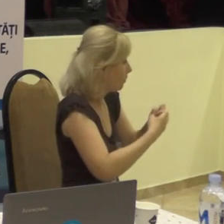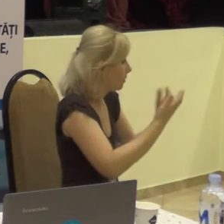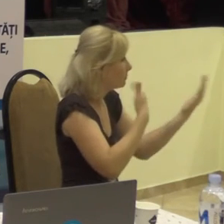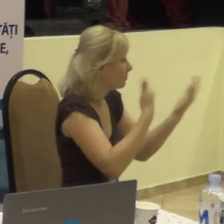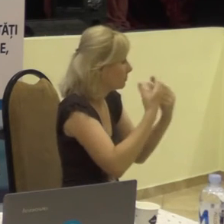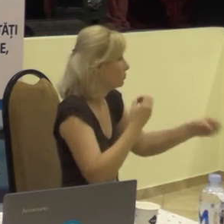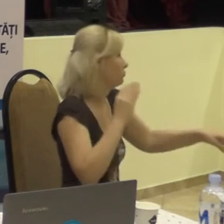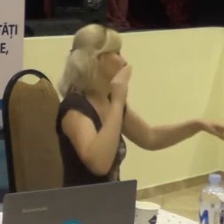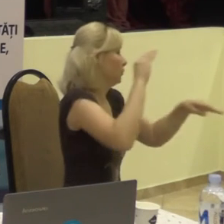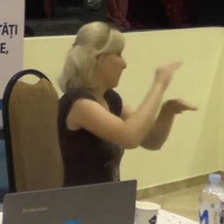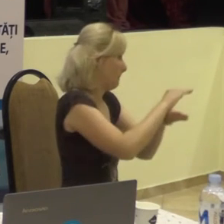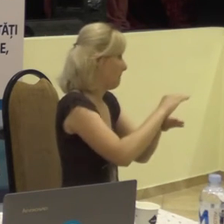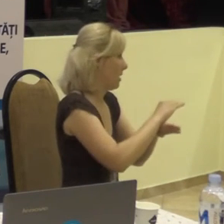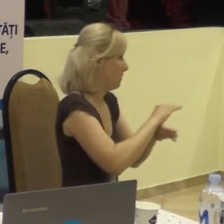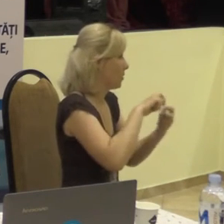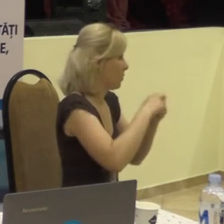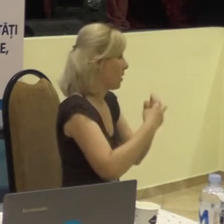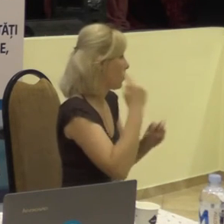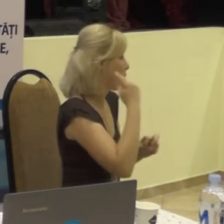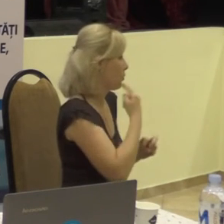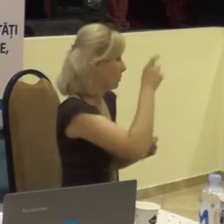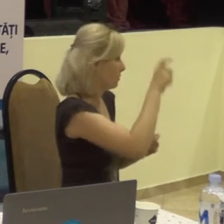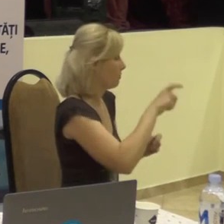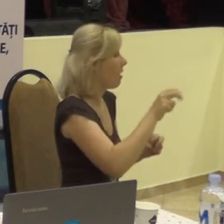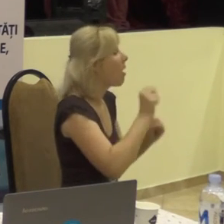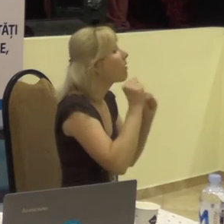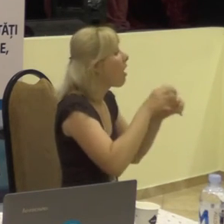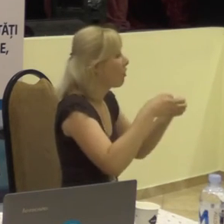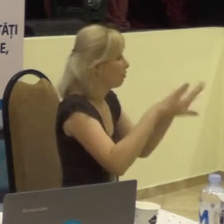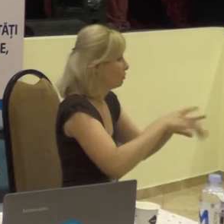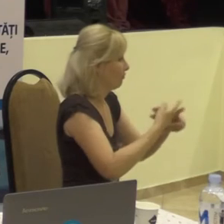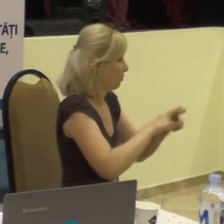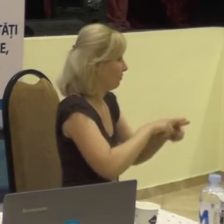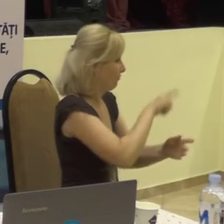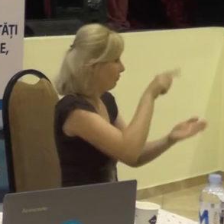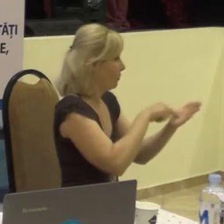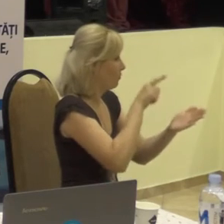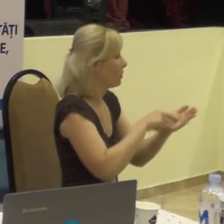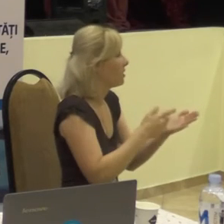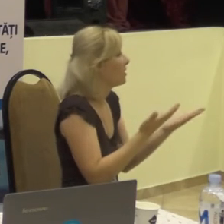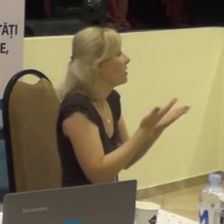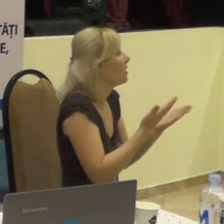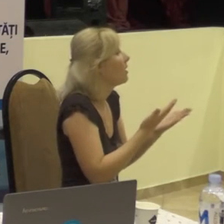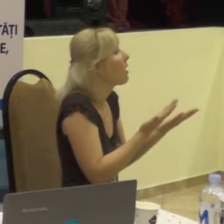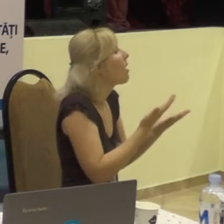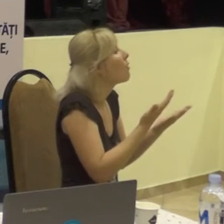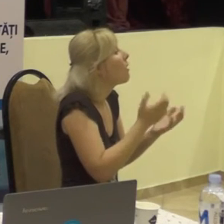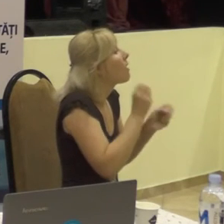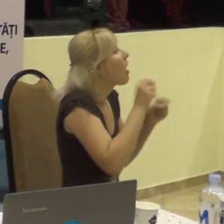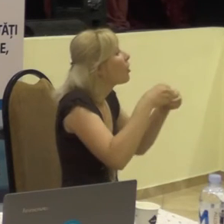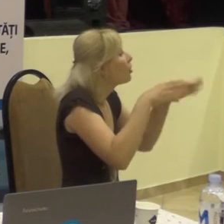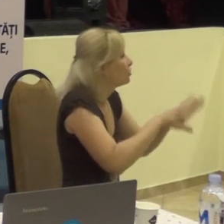suplimentară. Cum ați soluționat această problemă? Sau care este soluția în viziunea dumneavoastră?